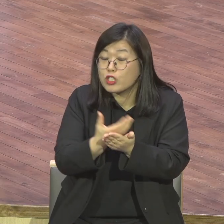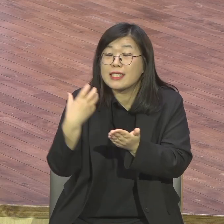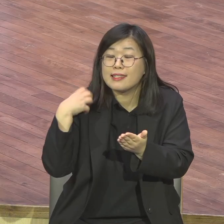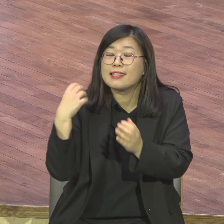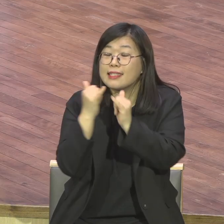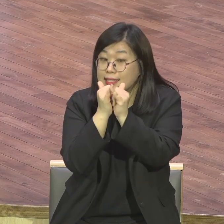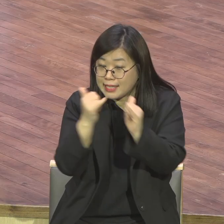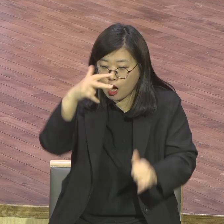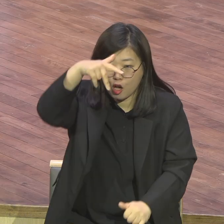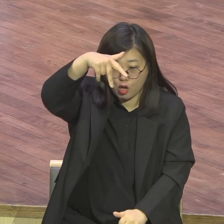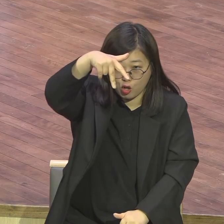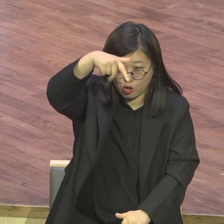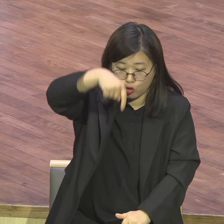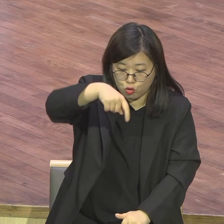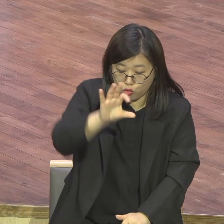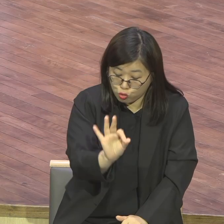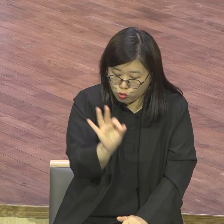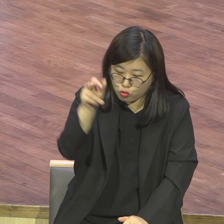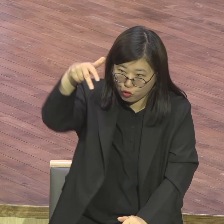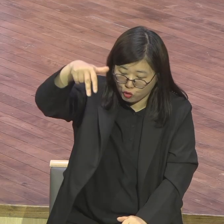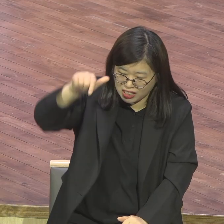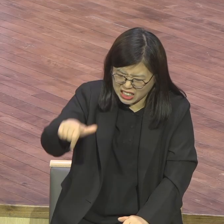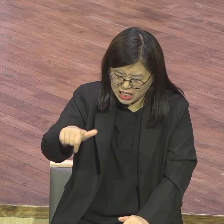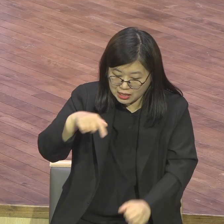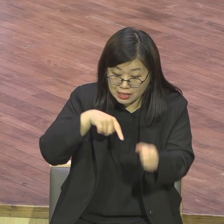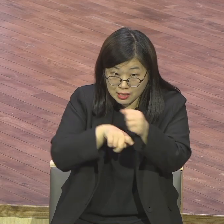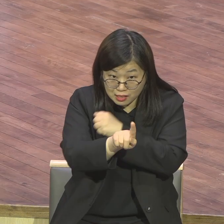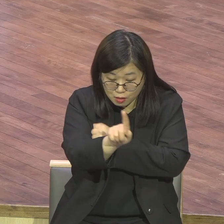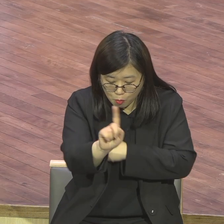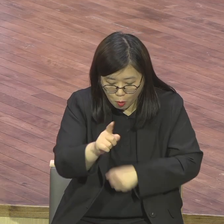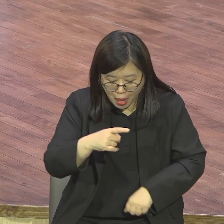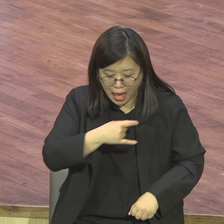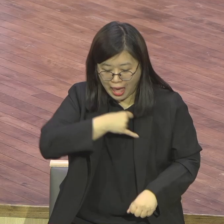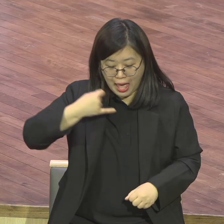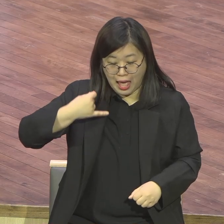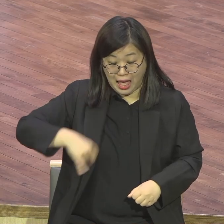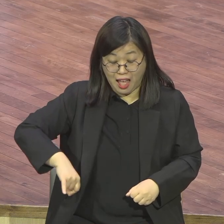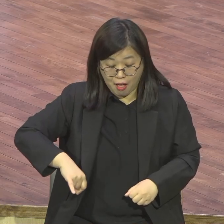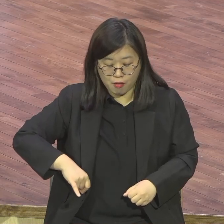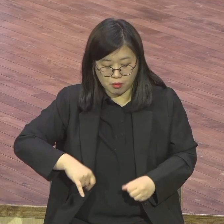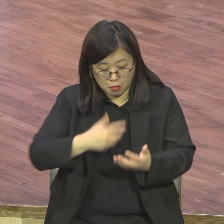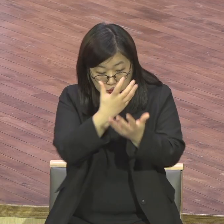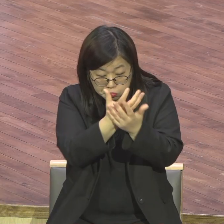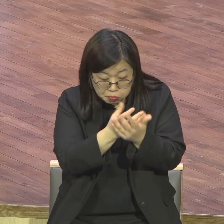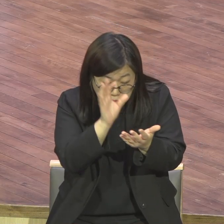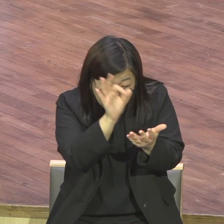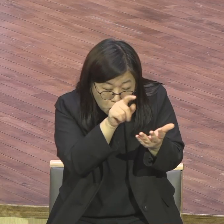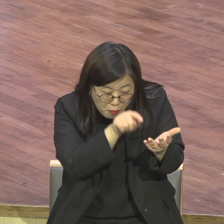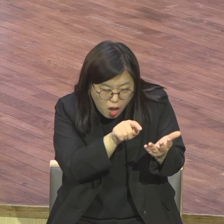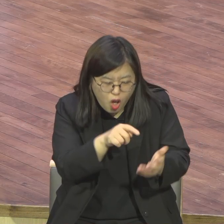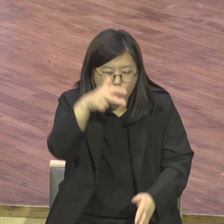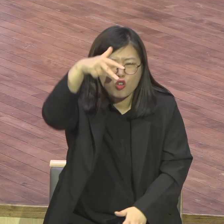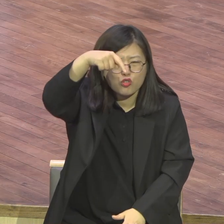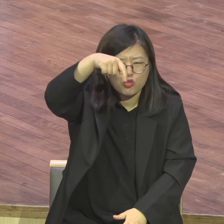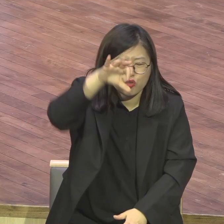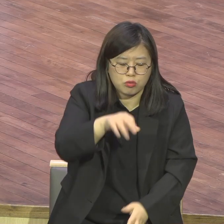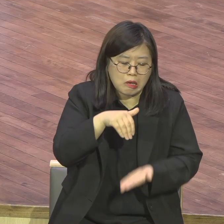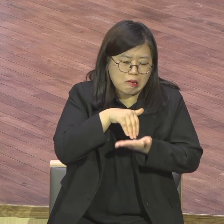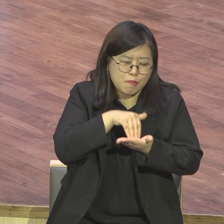조금 그렇게 좀 무겁다. 말은. 이건 뭐 무겁다. 무겁다가 아니고 이 말은